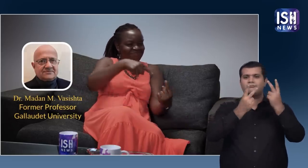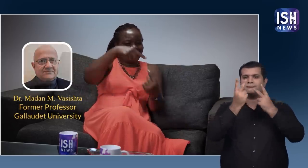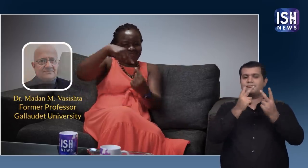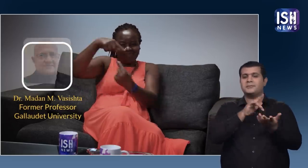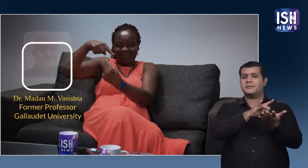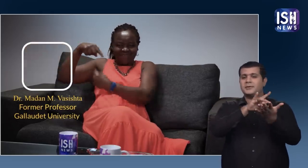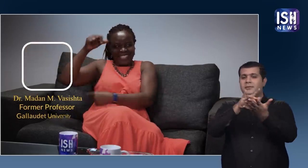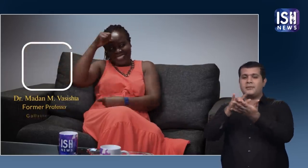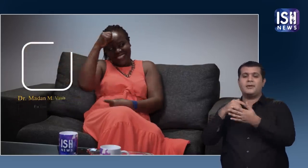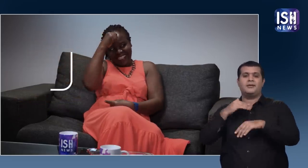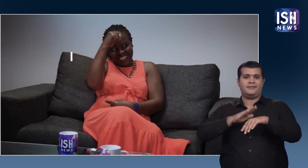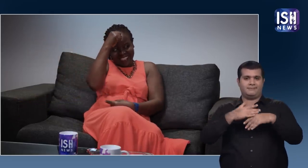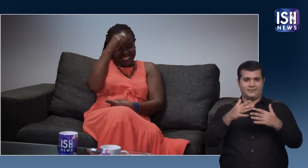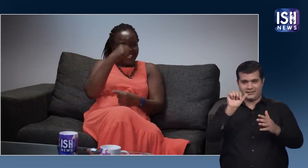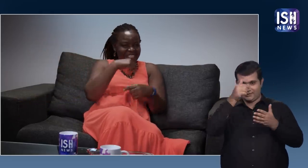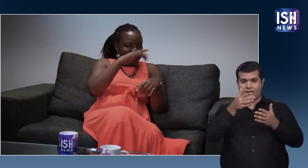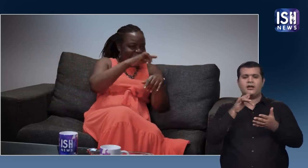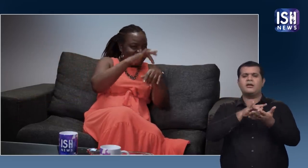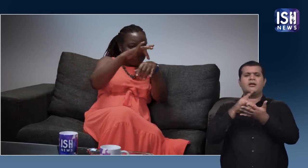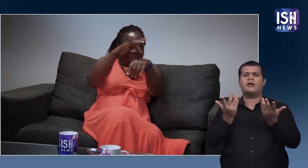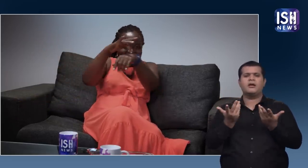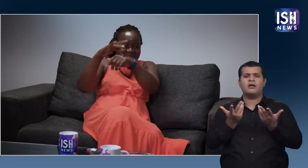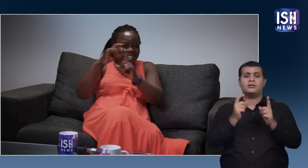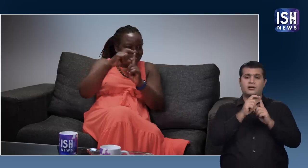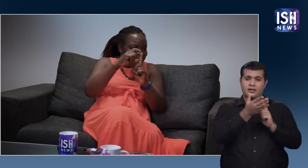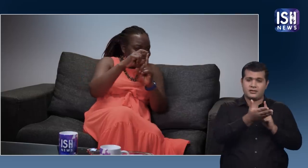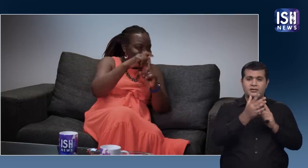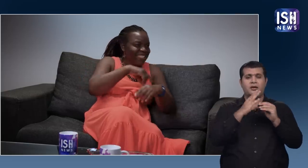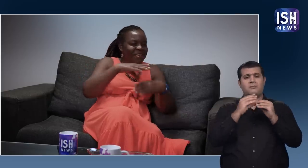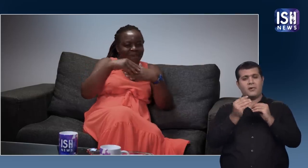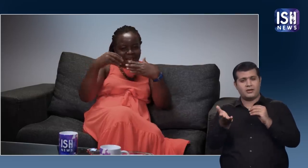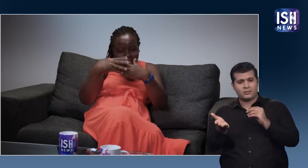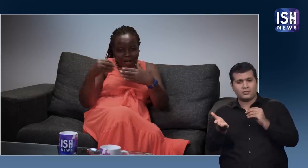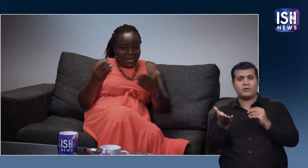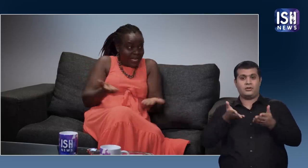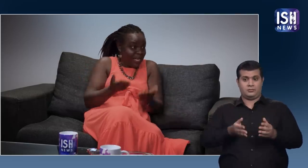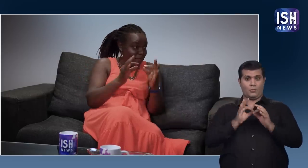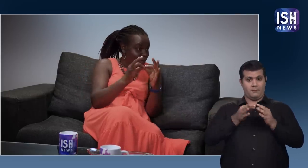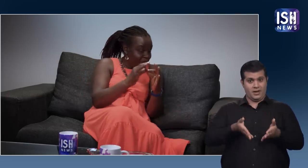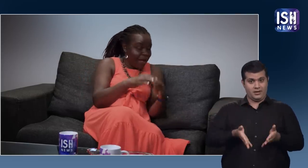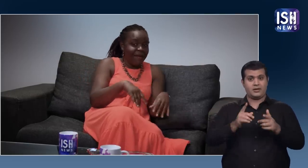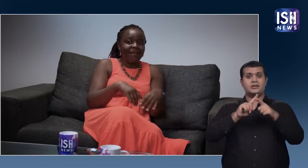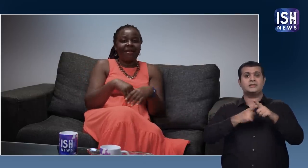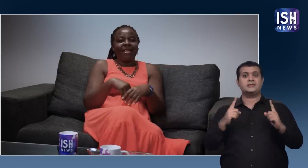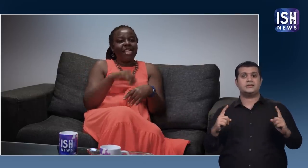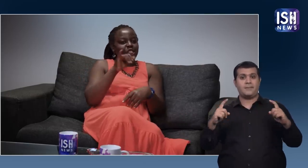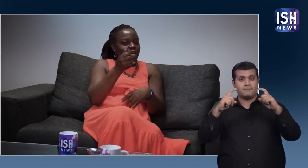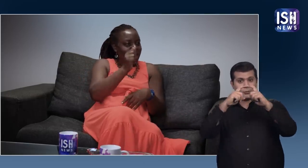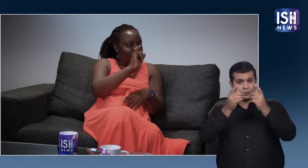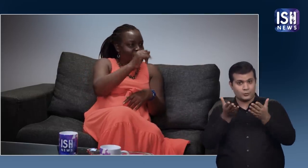हमने पूरे भारत की आत्रा की। हम दिल्ली, बैंगलोरु जैसे भारतिय स्थानों और यहां मुंबई आए और जैपूर आदी